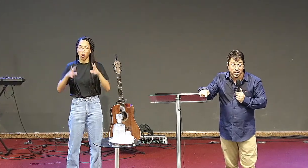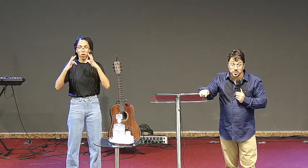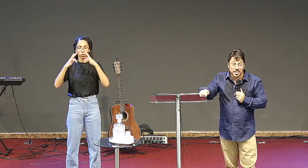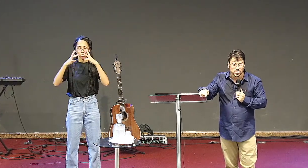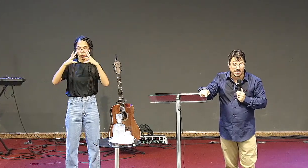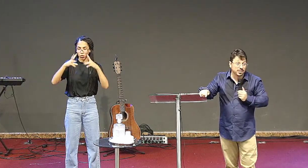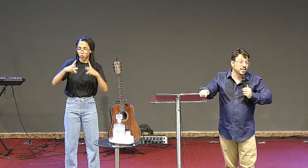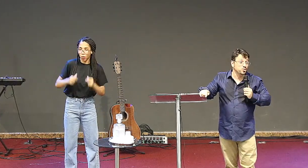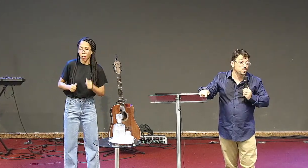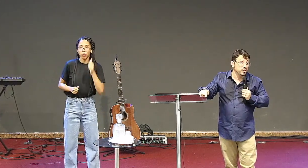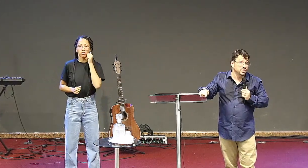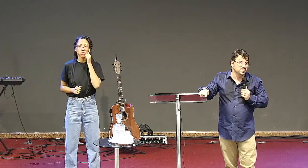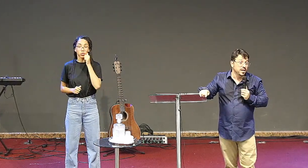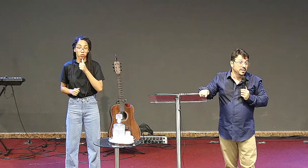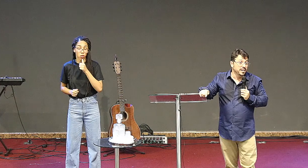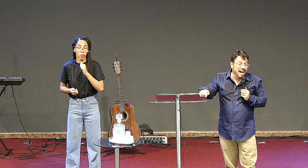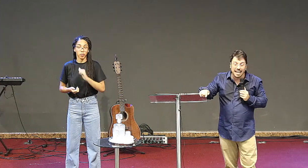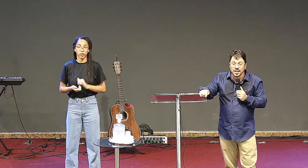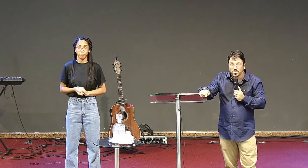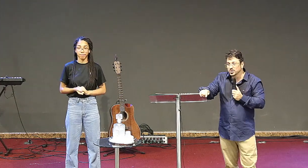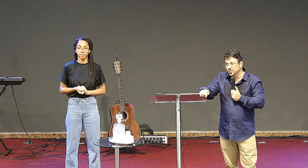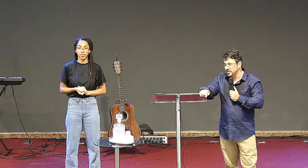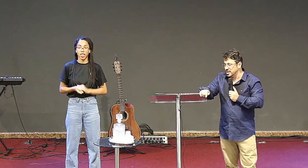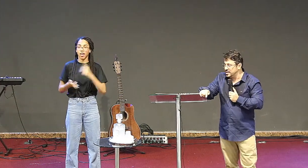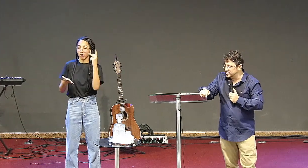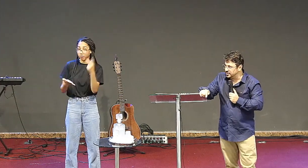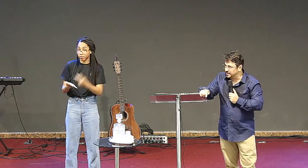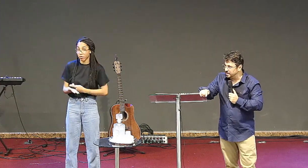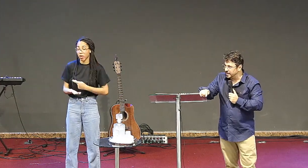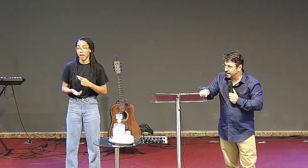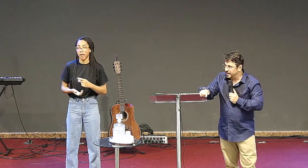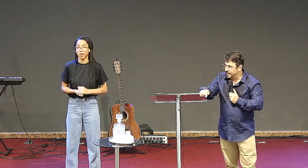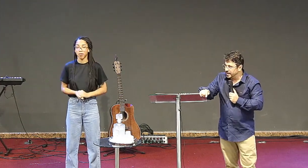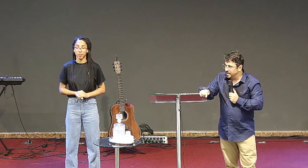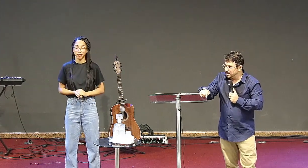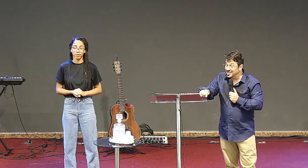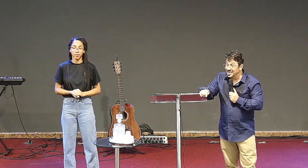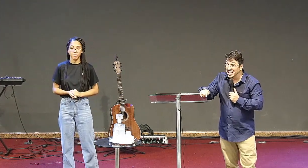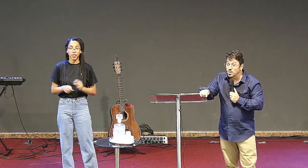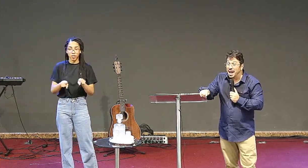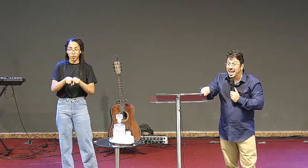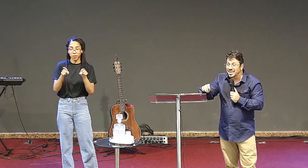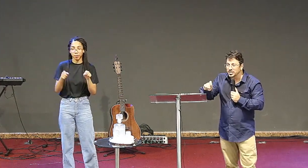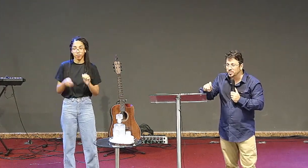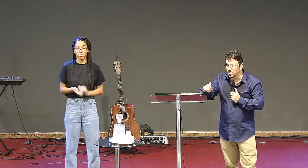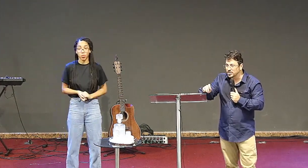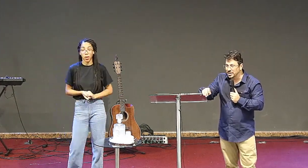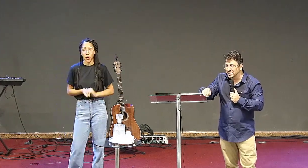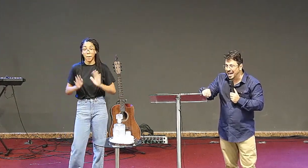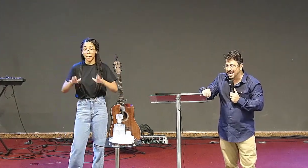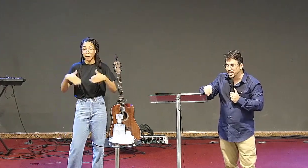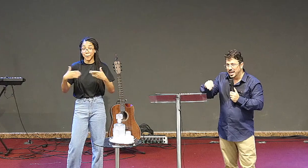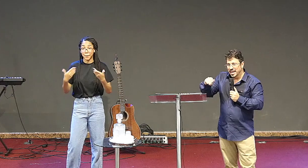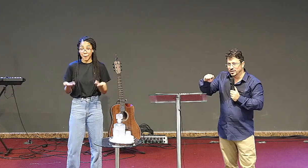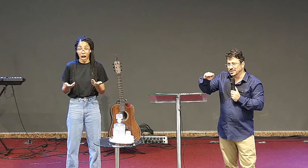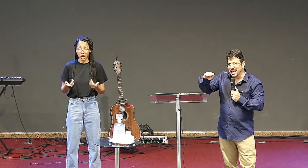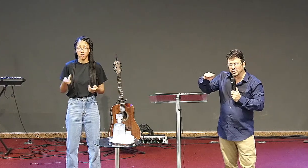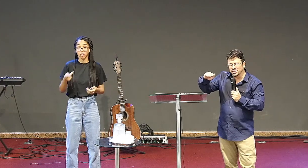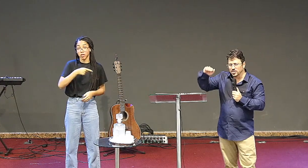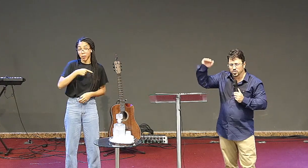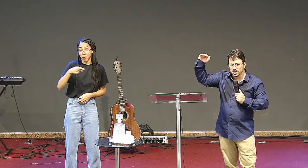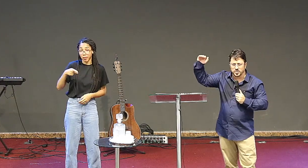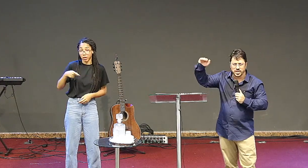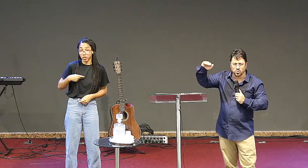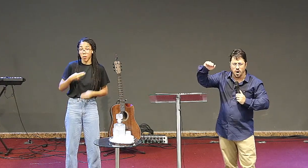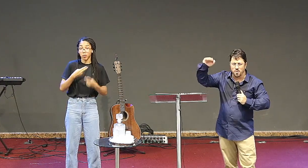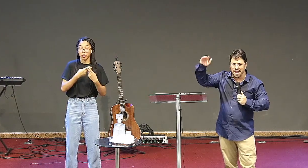sujeito às mesmas tentações que cada um de vocês, mas ele tem uma responsabilidade, ele não está em